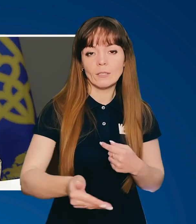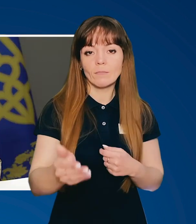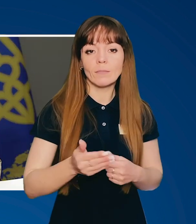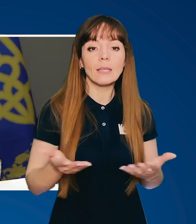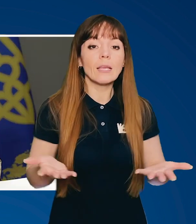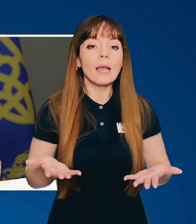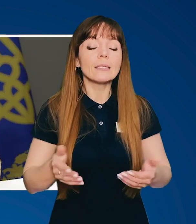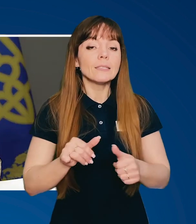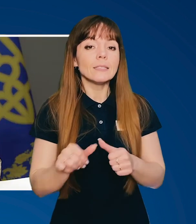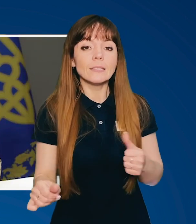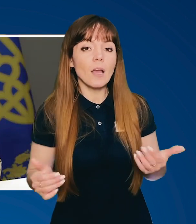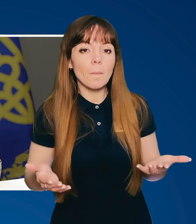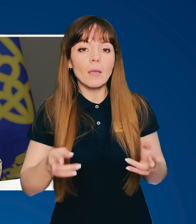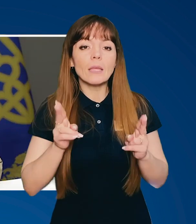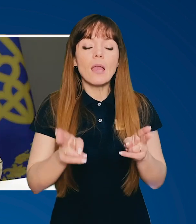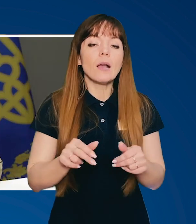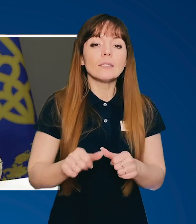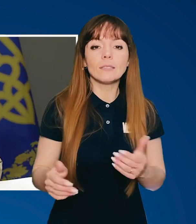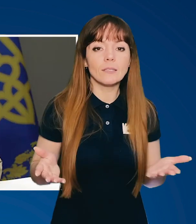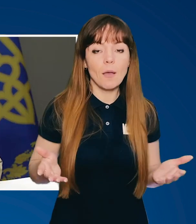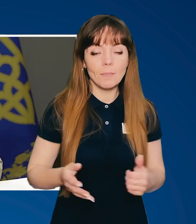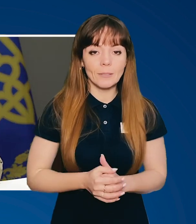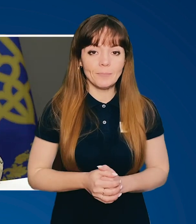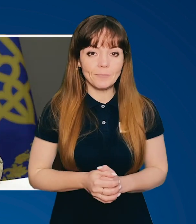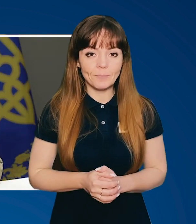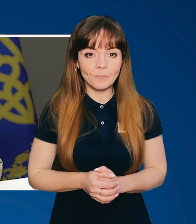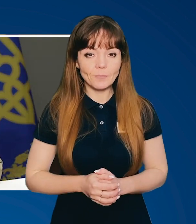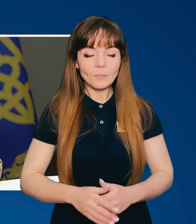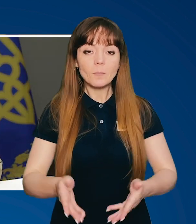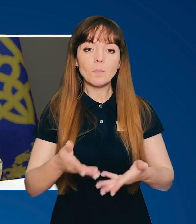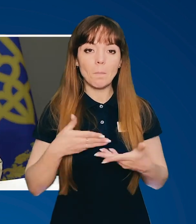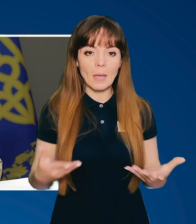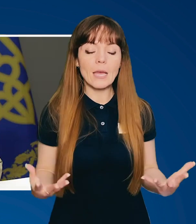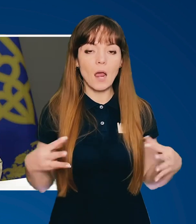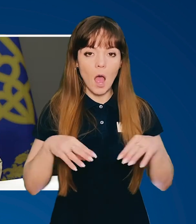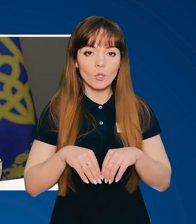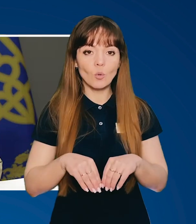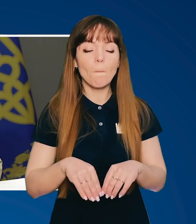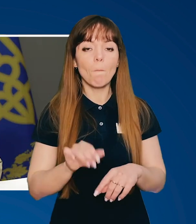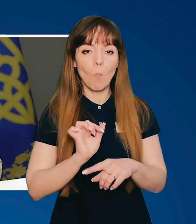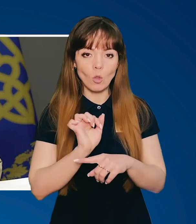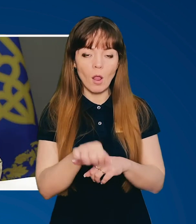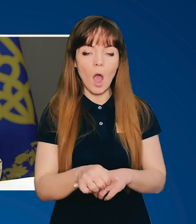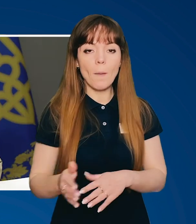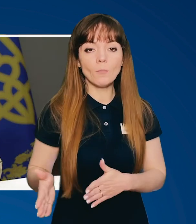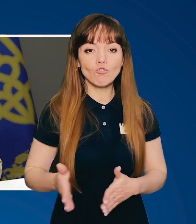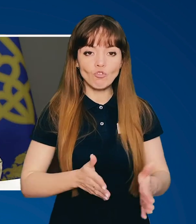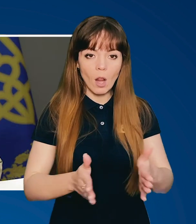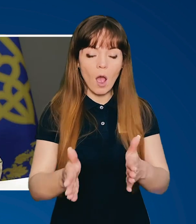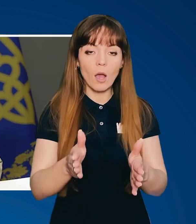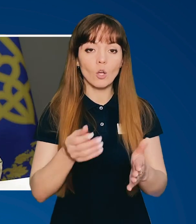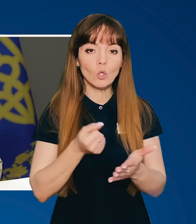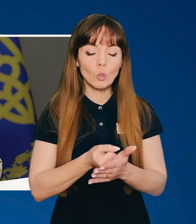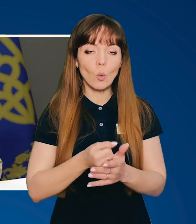часи. Які саме і як саме ми разом подолаємо шлях до них,